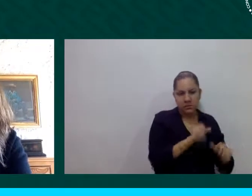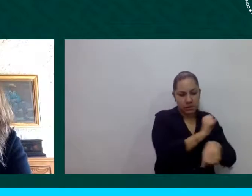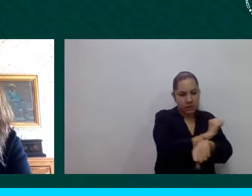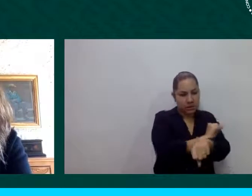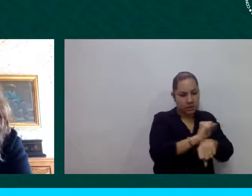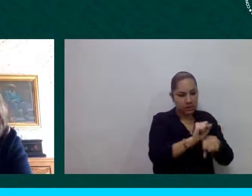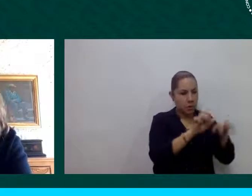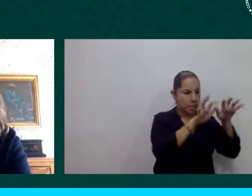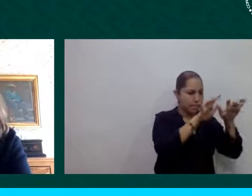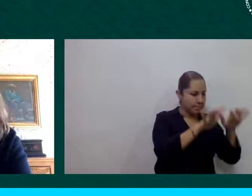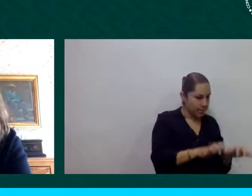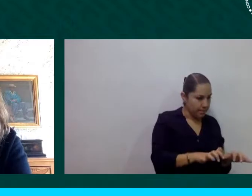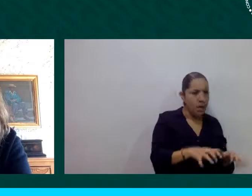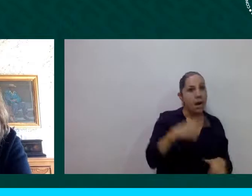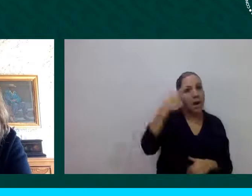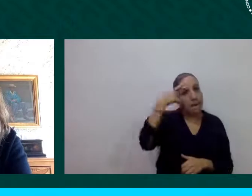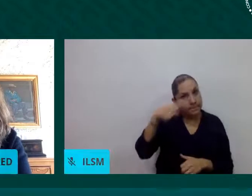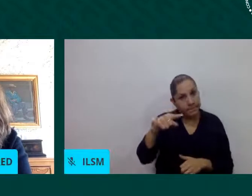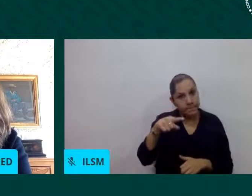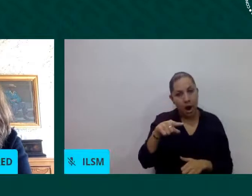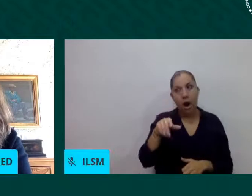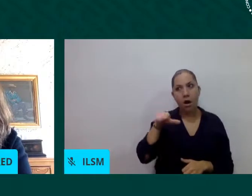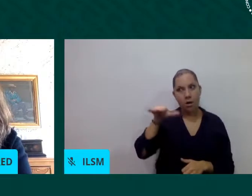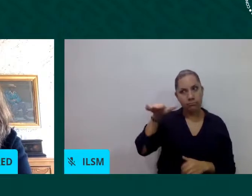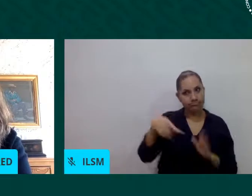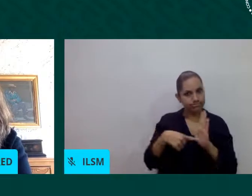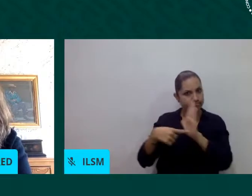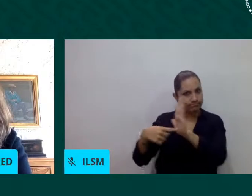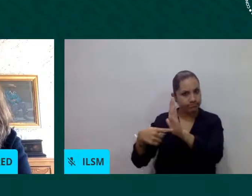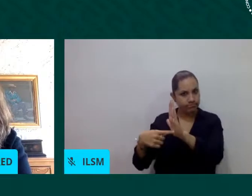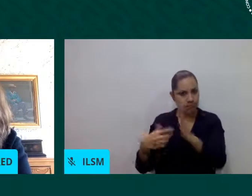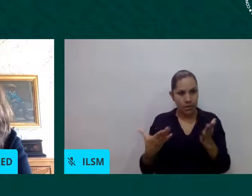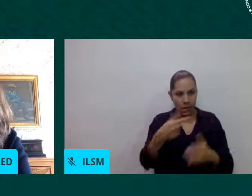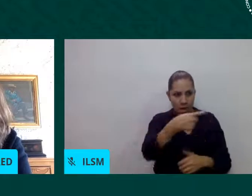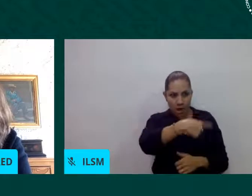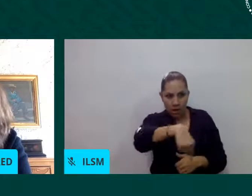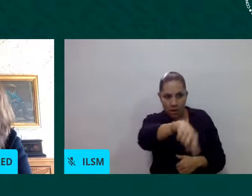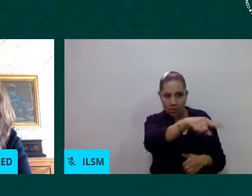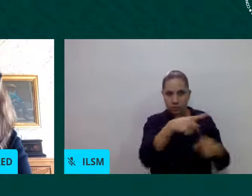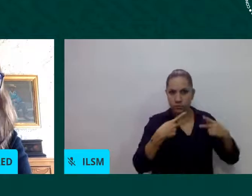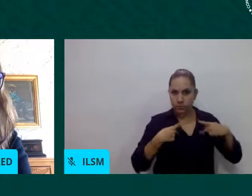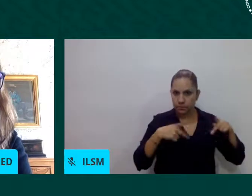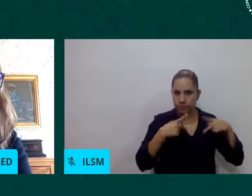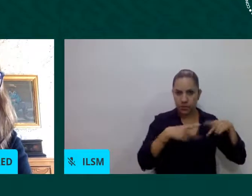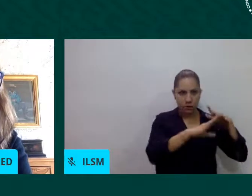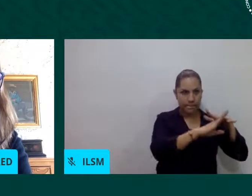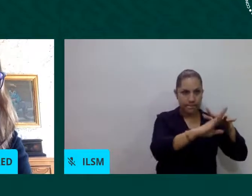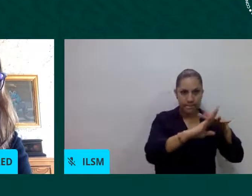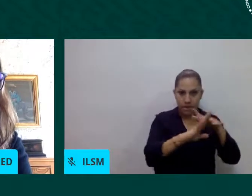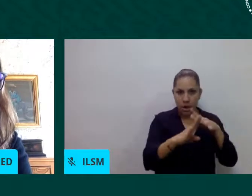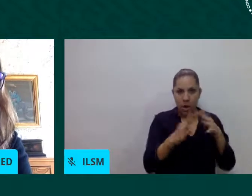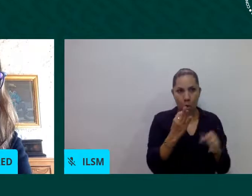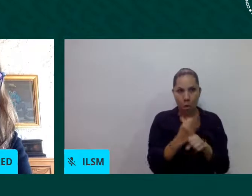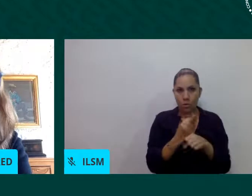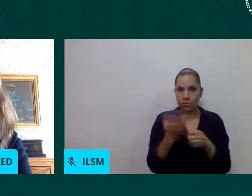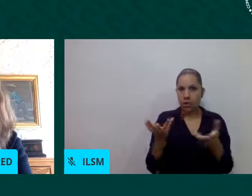la exclusión y de la discriminación que viven las personas en situación de movilidad y por supuesto bueno pues con algunas con algunas sugerencias